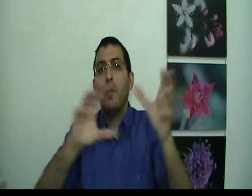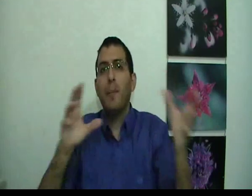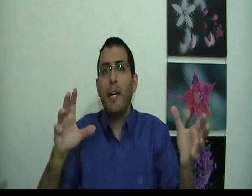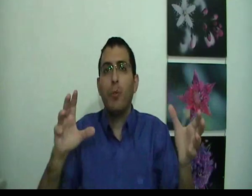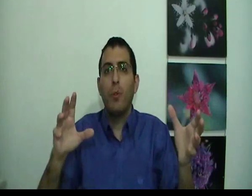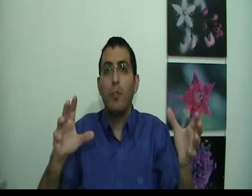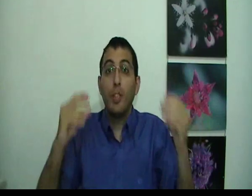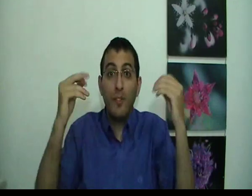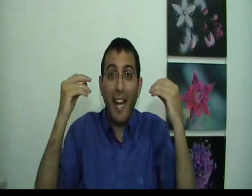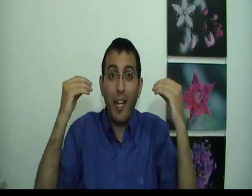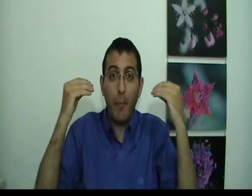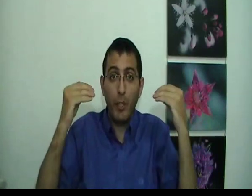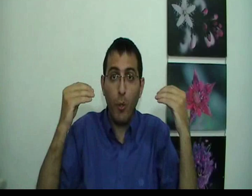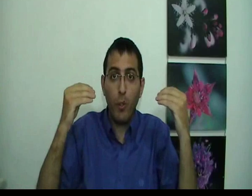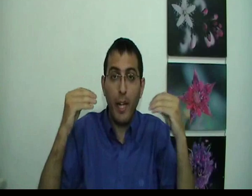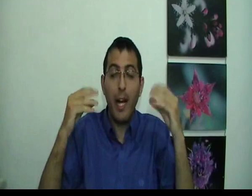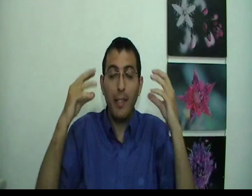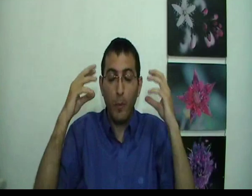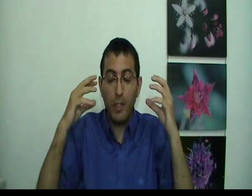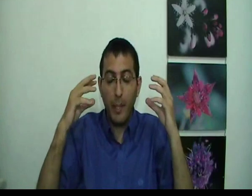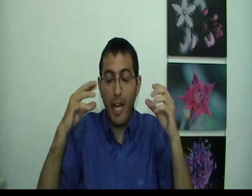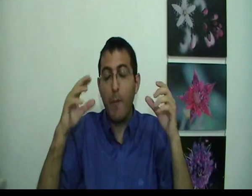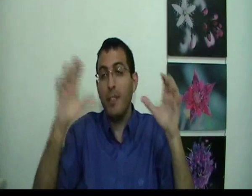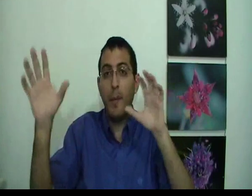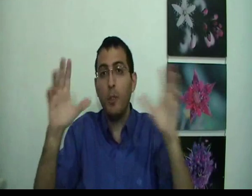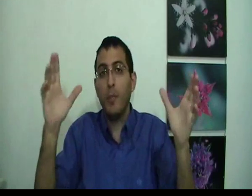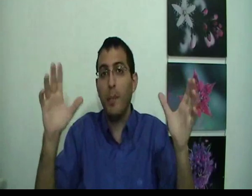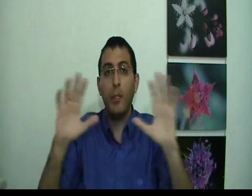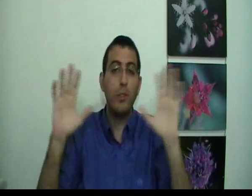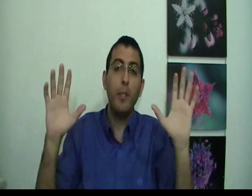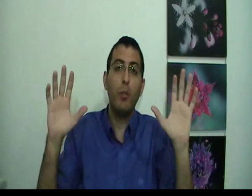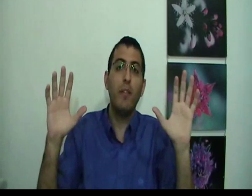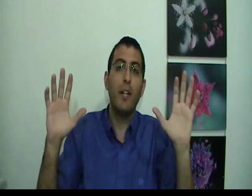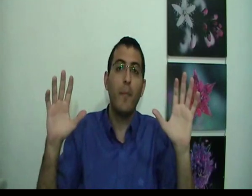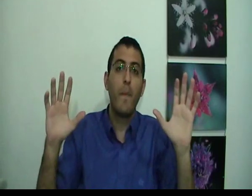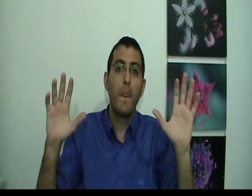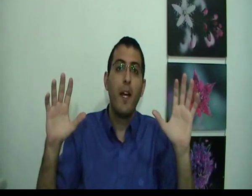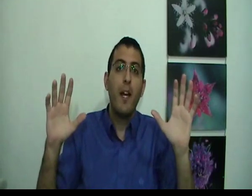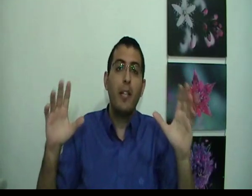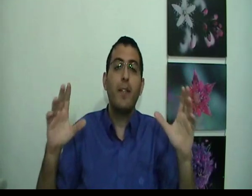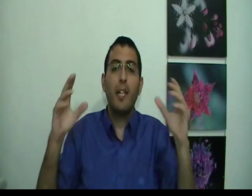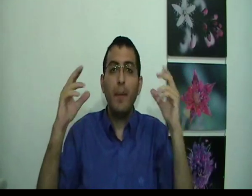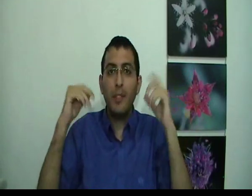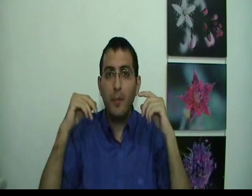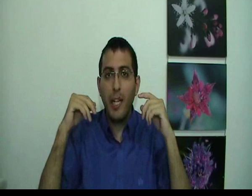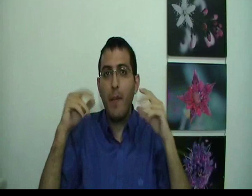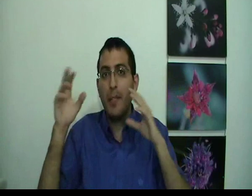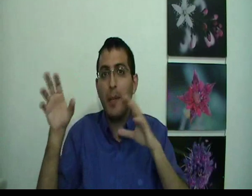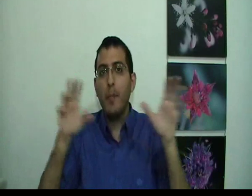מדבר איתו. זה שווה הערך בדיוק לאדם עוצם עיניים ומדמיין מישהו מדבר איתו. זה בדיוק אותו דבר. עכשיו, כשאדם עוצם את העיניים ומדמיין מישהו